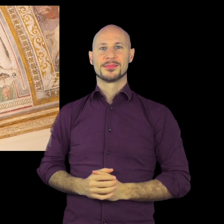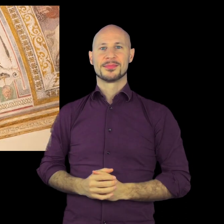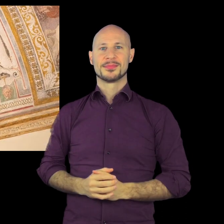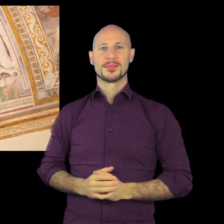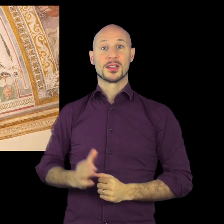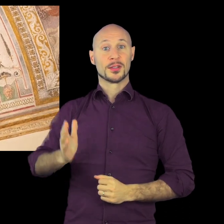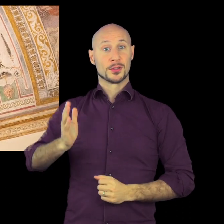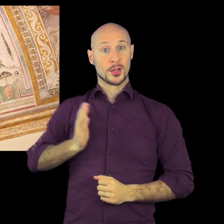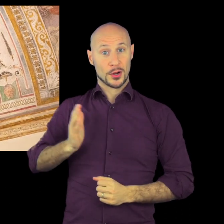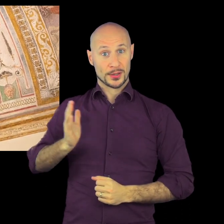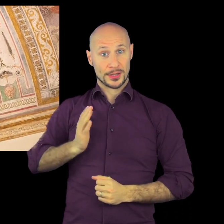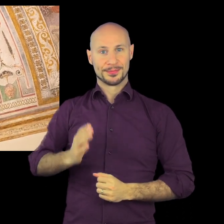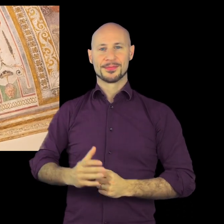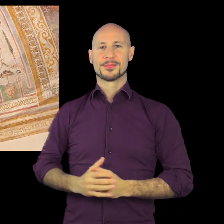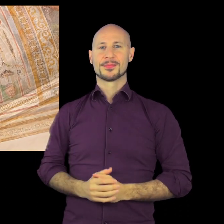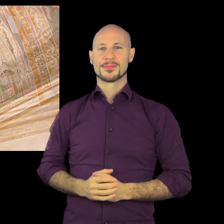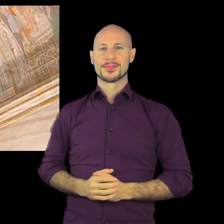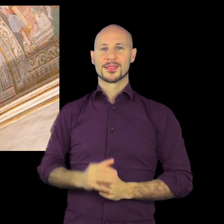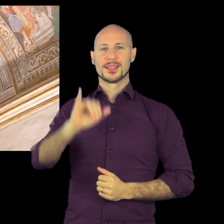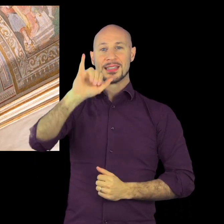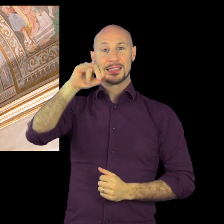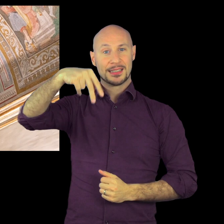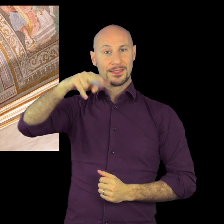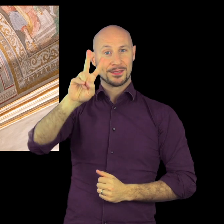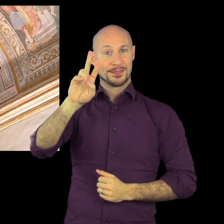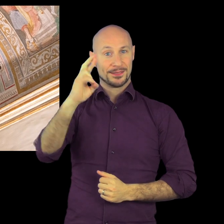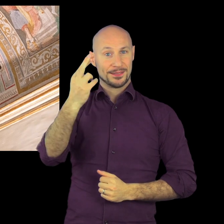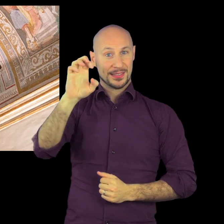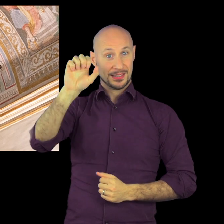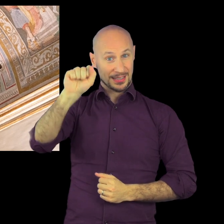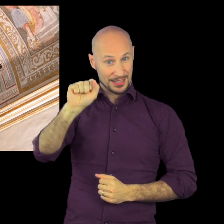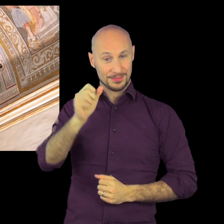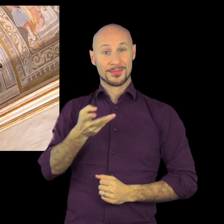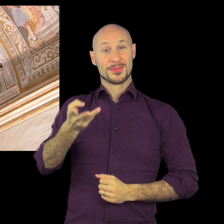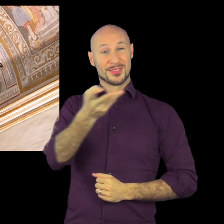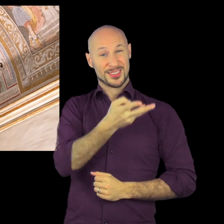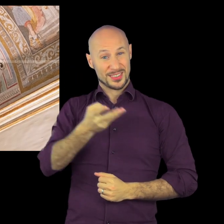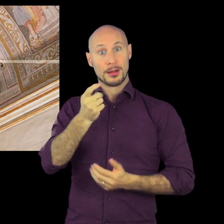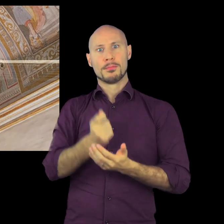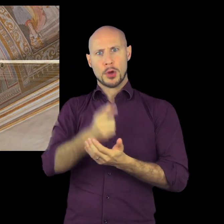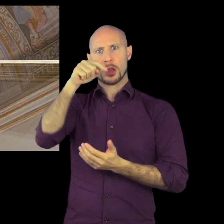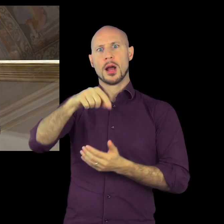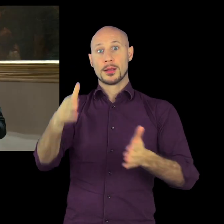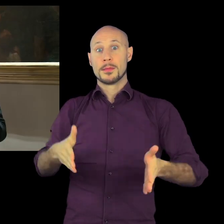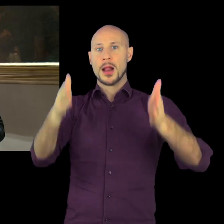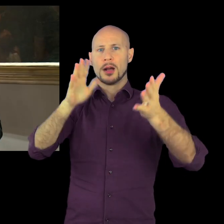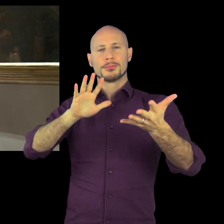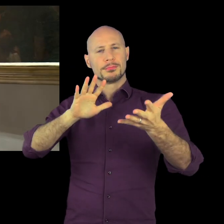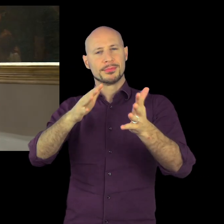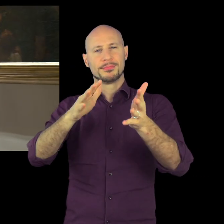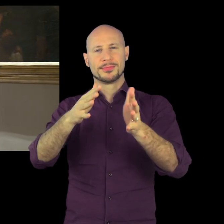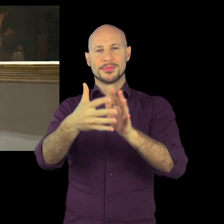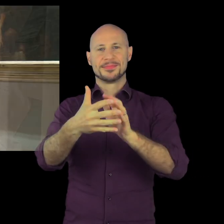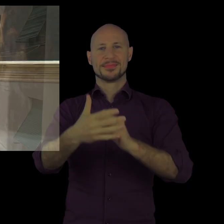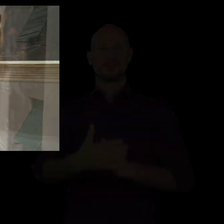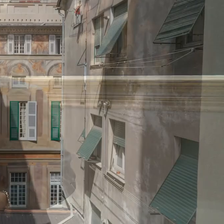dei doria e degli invrea, tutte quattro casate che in un certo qual modo cambiarono le sorti